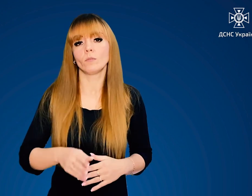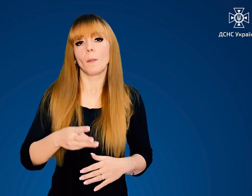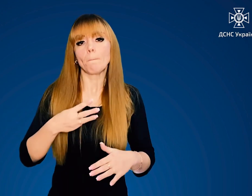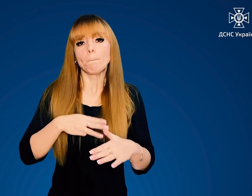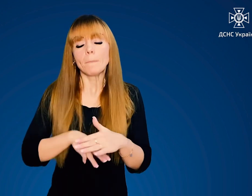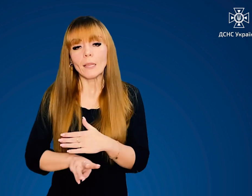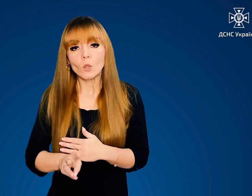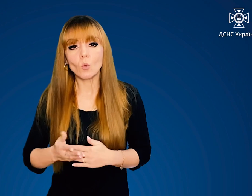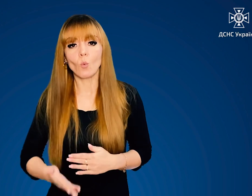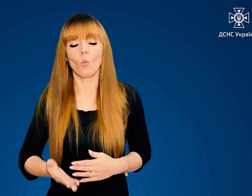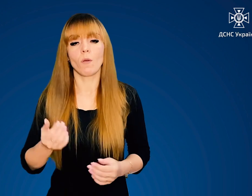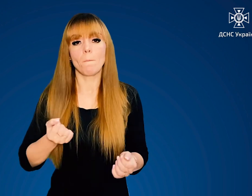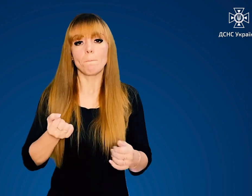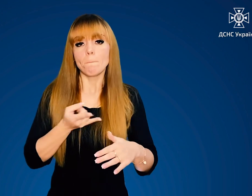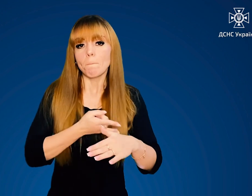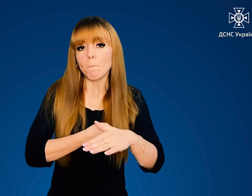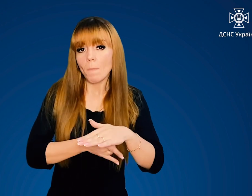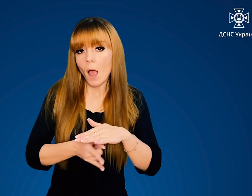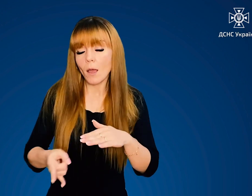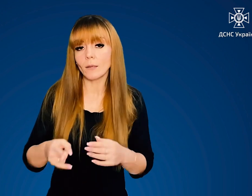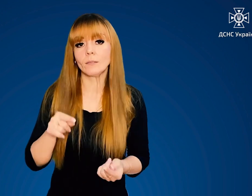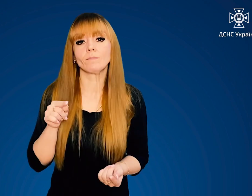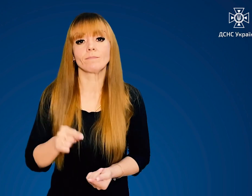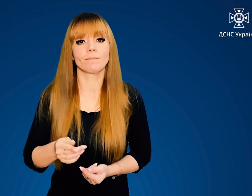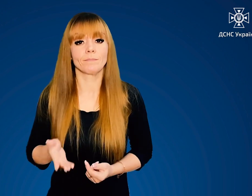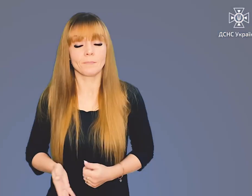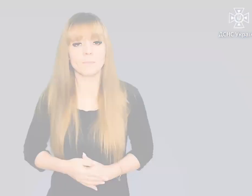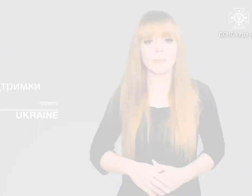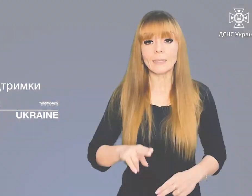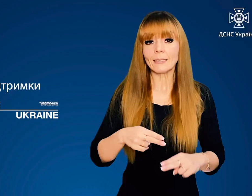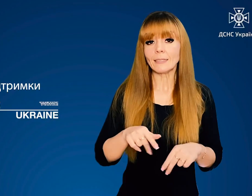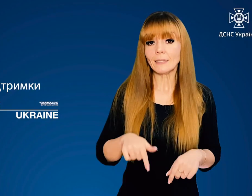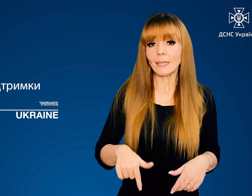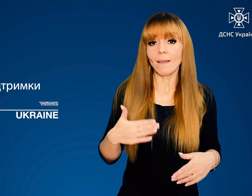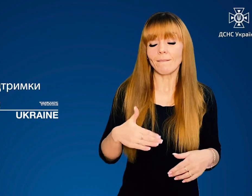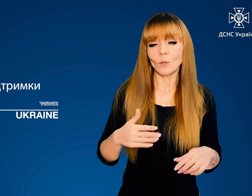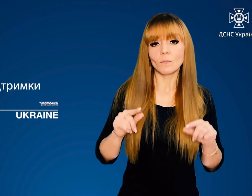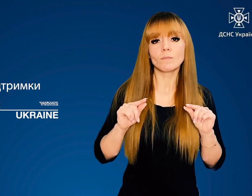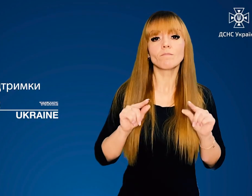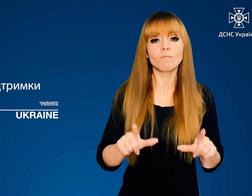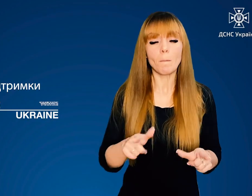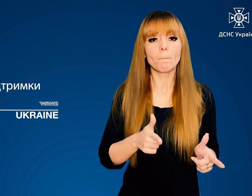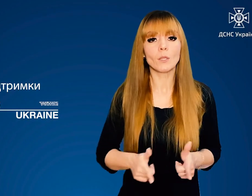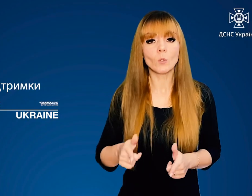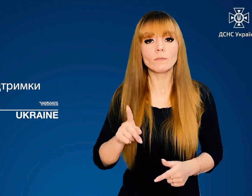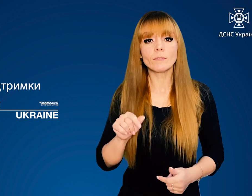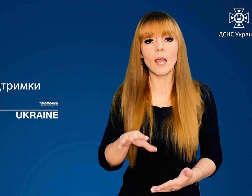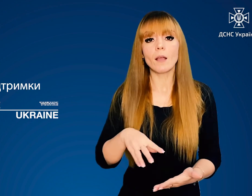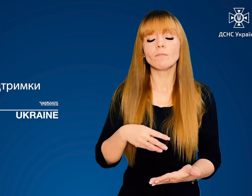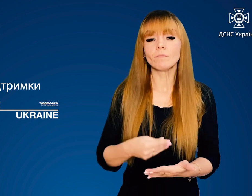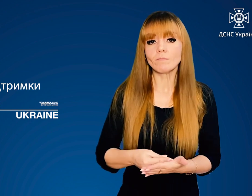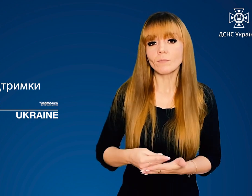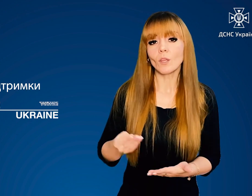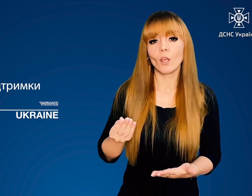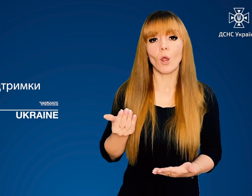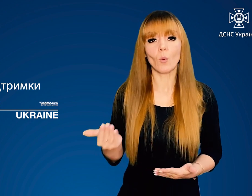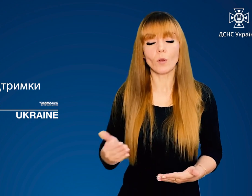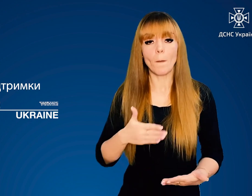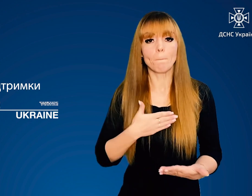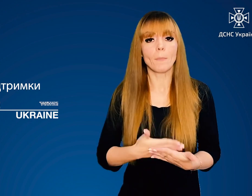станції метро, паркінги. Це відео підготовлене за рахунок коштів благодійної